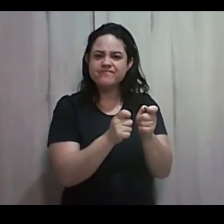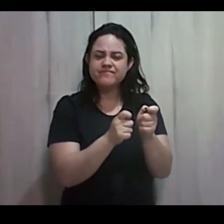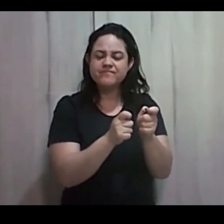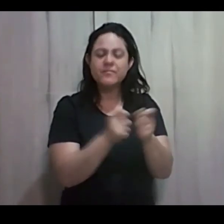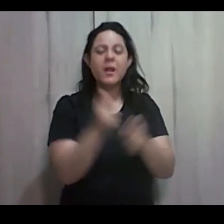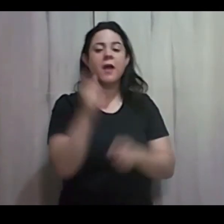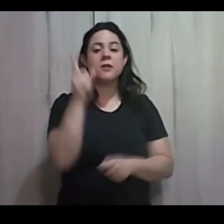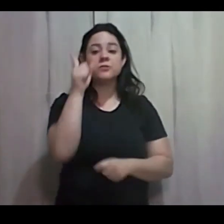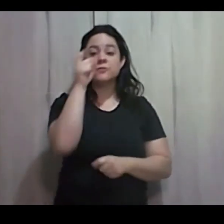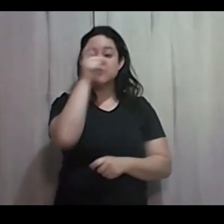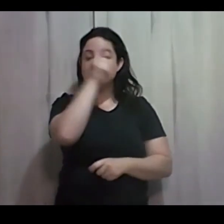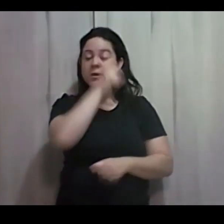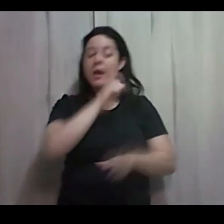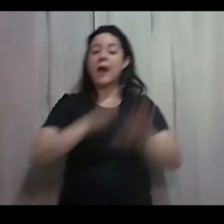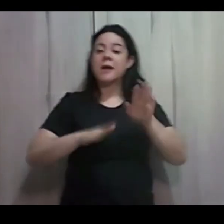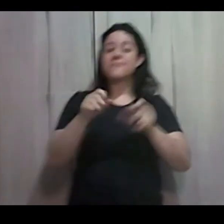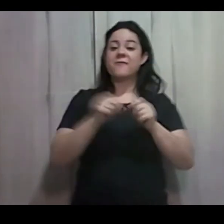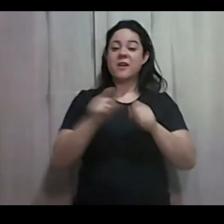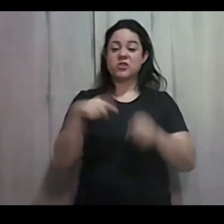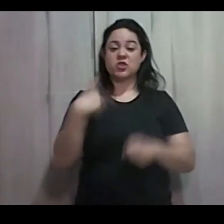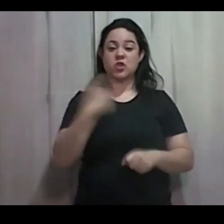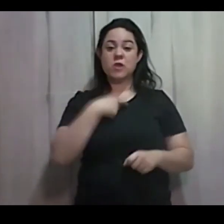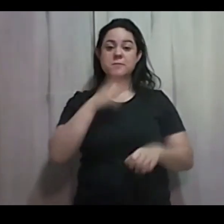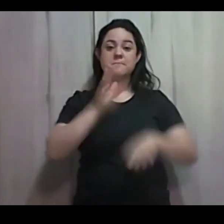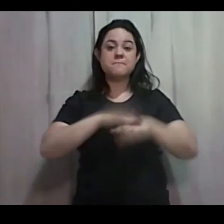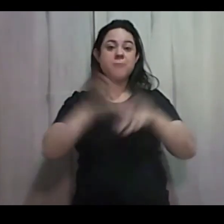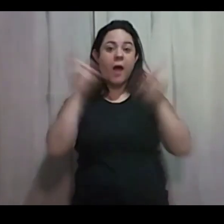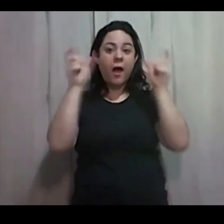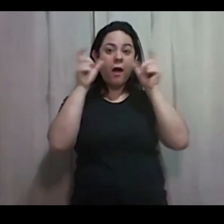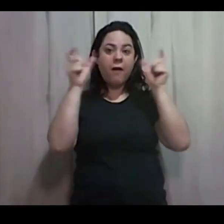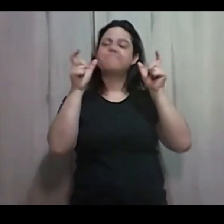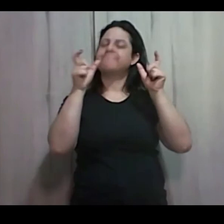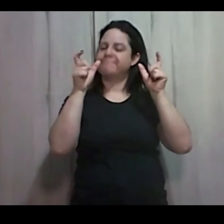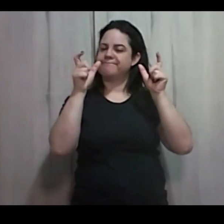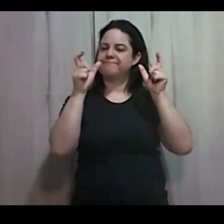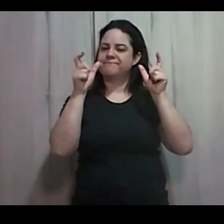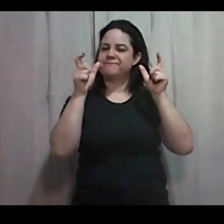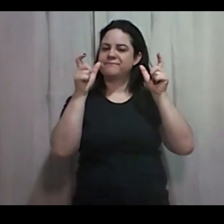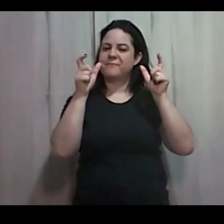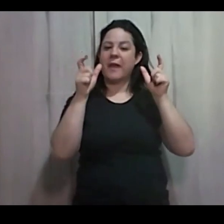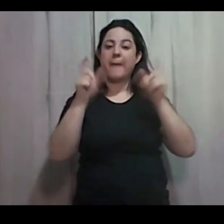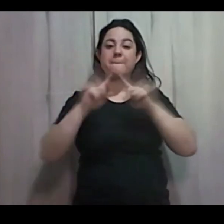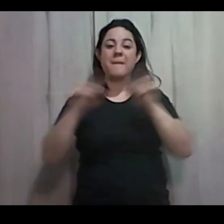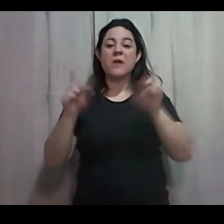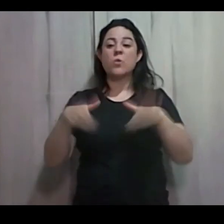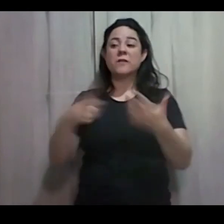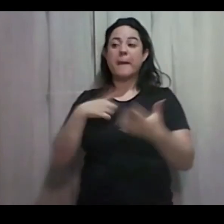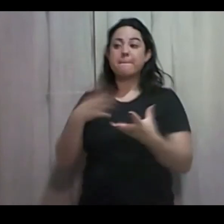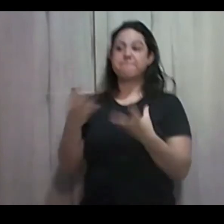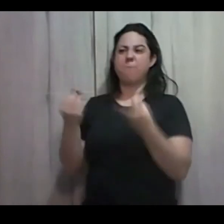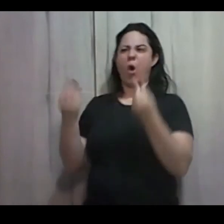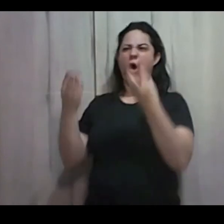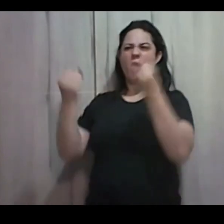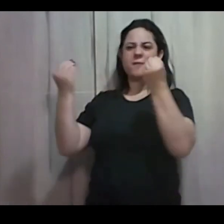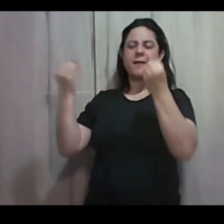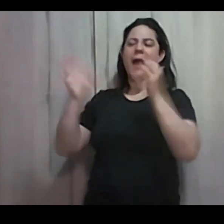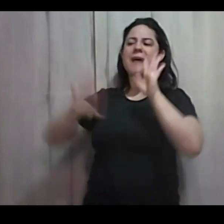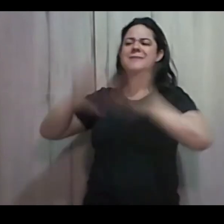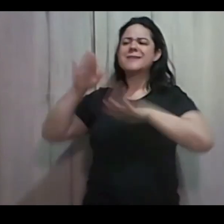vezes Nos faz ficar mais atentos E a abundância Às vezes Nos faz agir como bobos Como